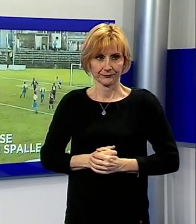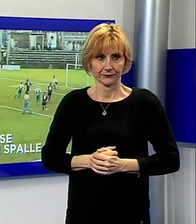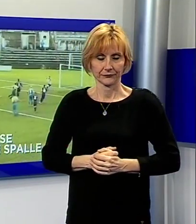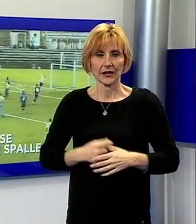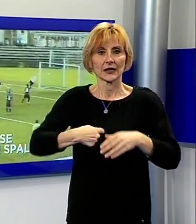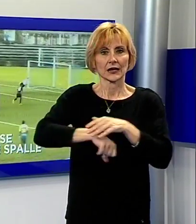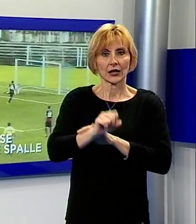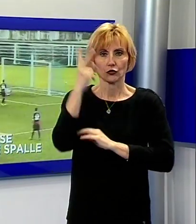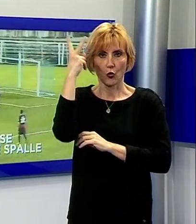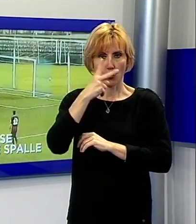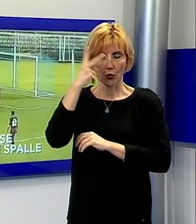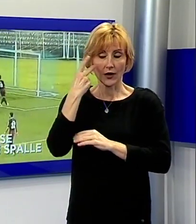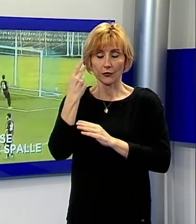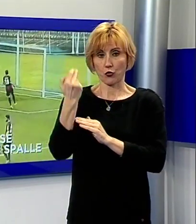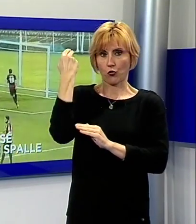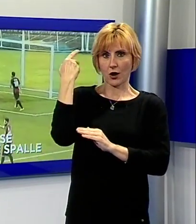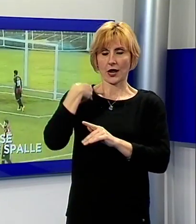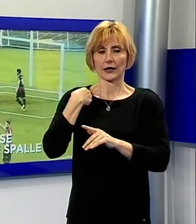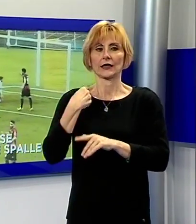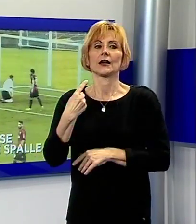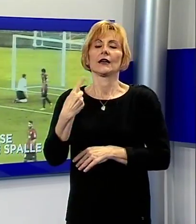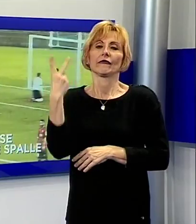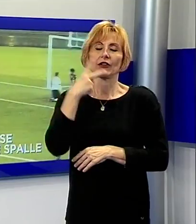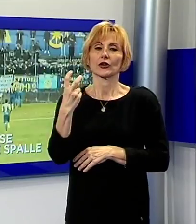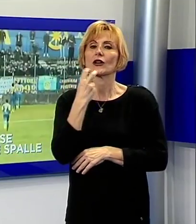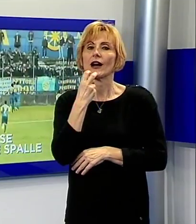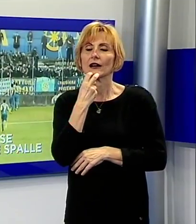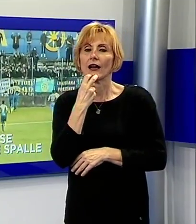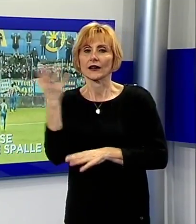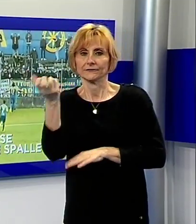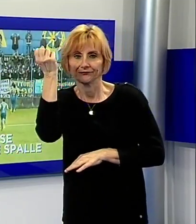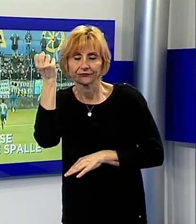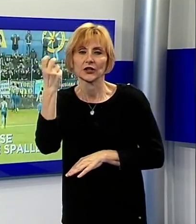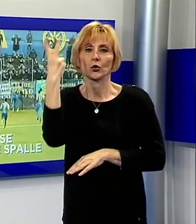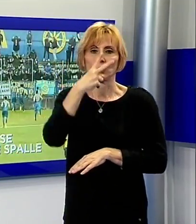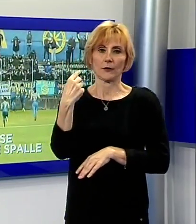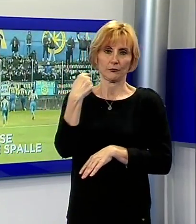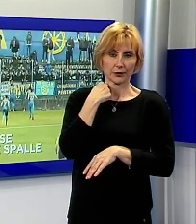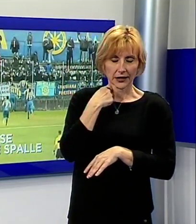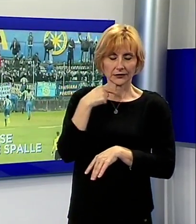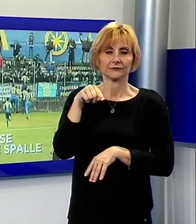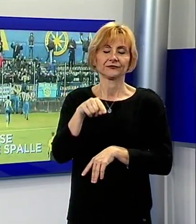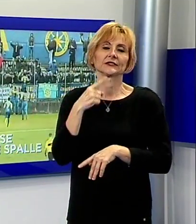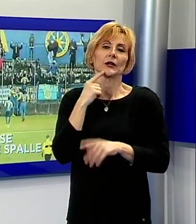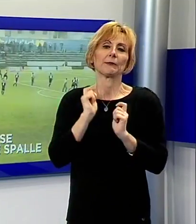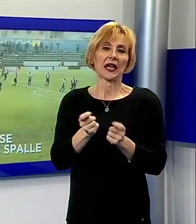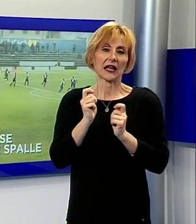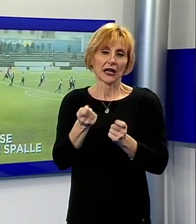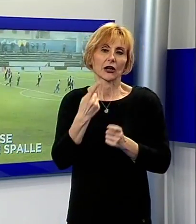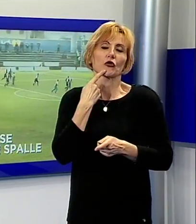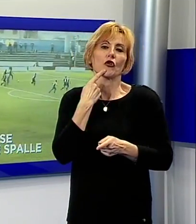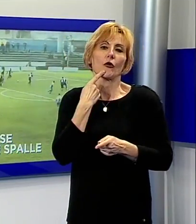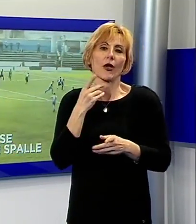Ora la lucchese si guarda alle spalle, la sconfitta di Carrara complica la classifica dei rossoneri che pagano la cronica sterilità